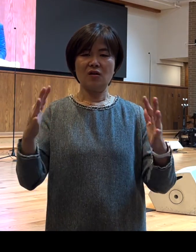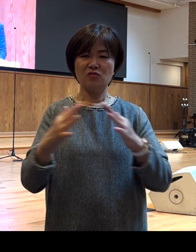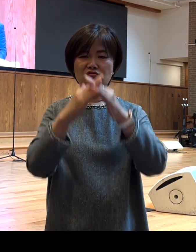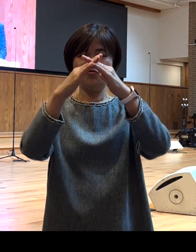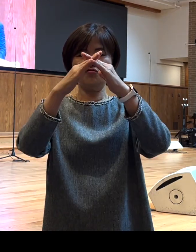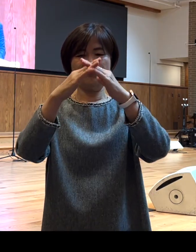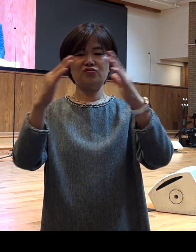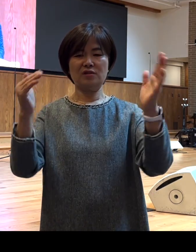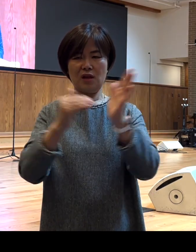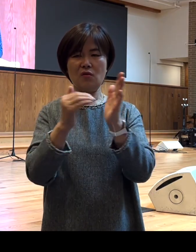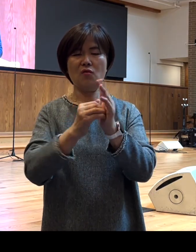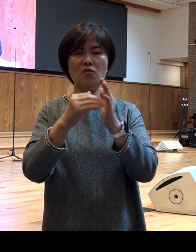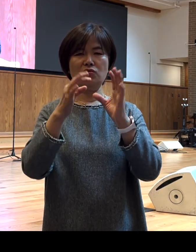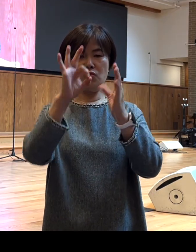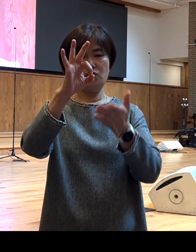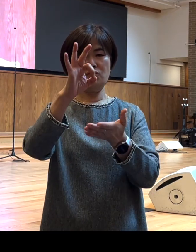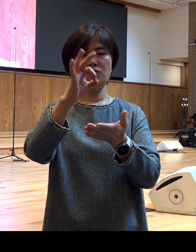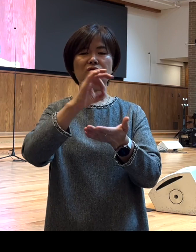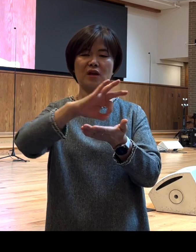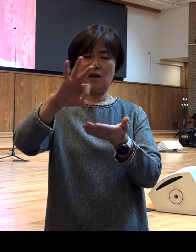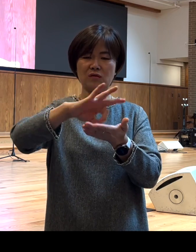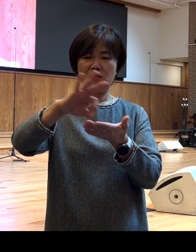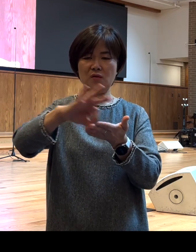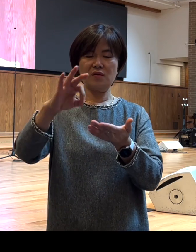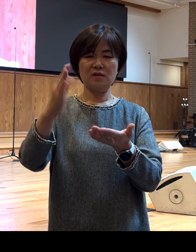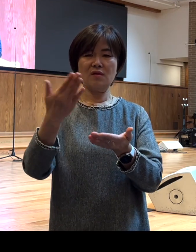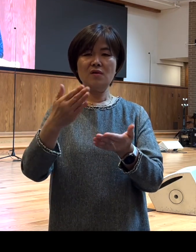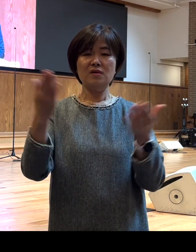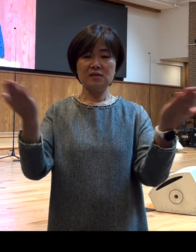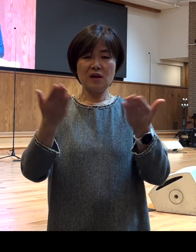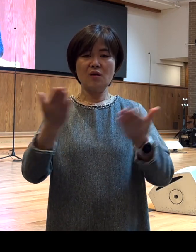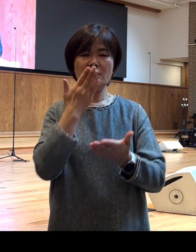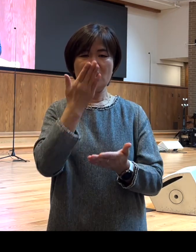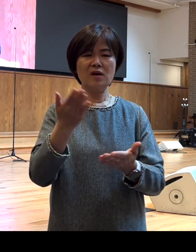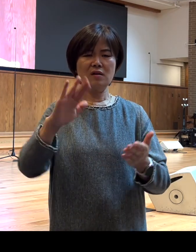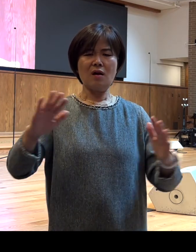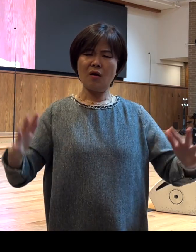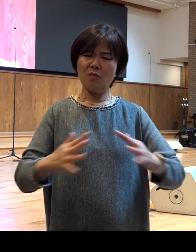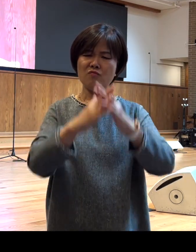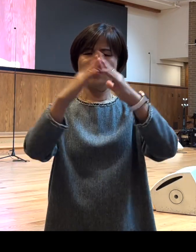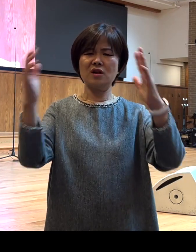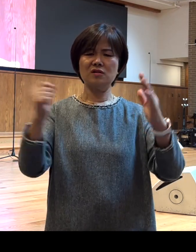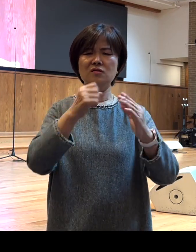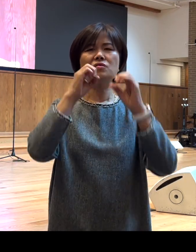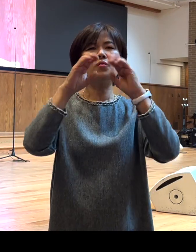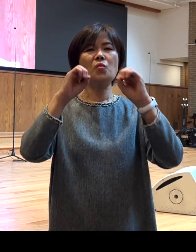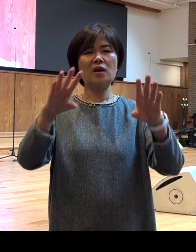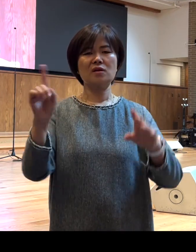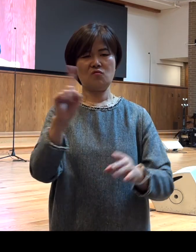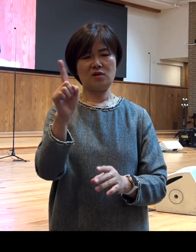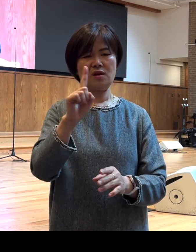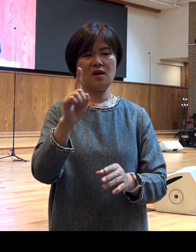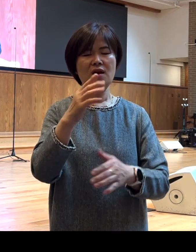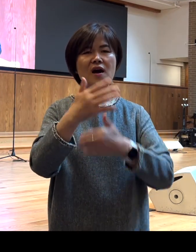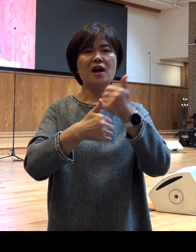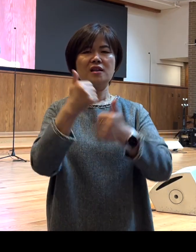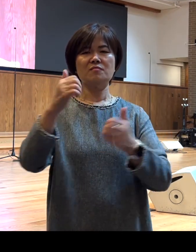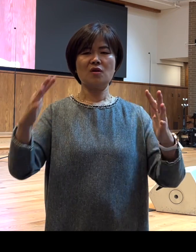돈을 통해서 여러 가지 사역들을 할 수 있었기 때문에 건물로 선교하는 것이 무엇인가 하나님 건물로 선교하는